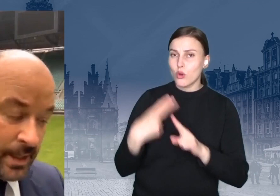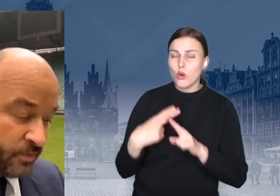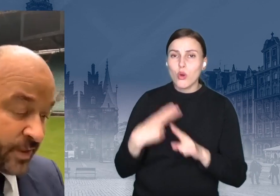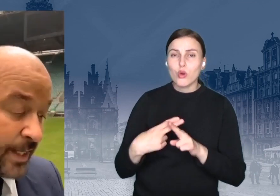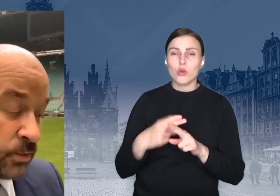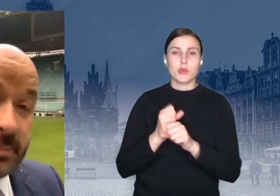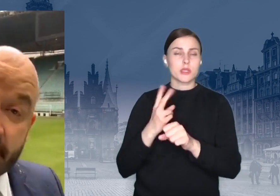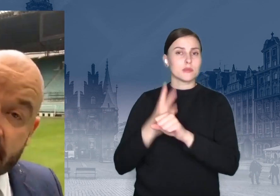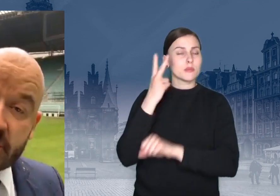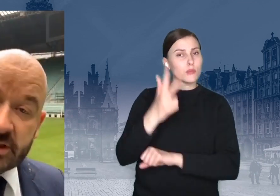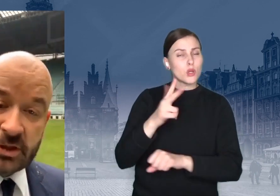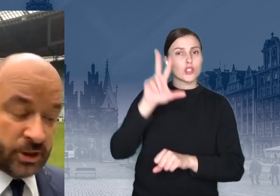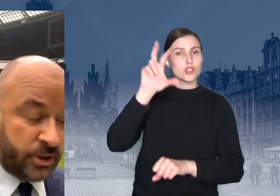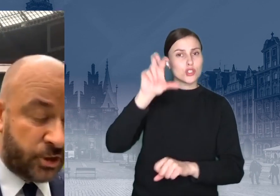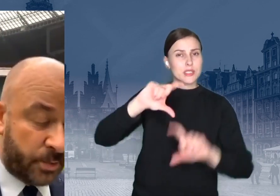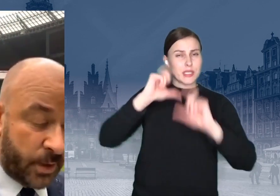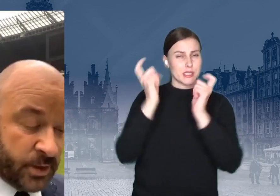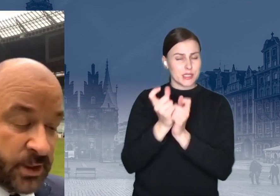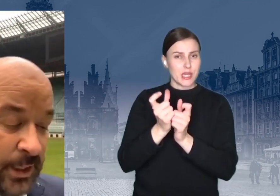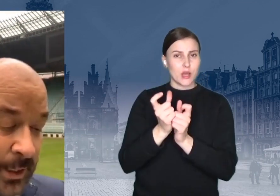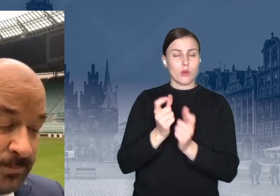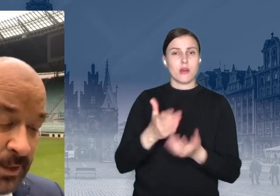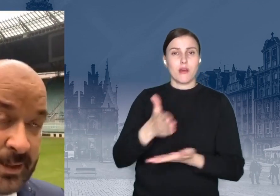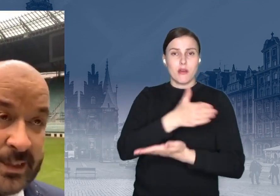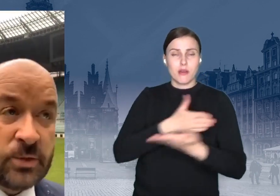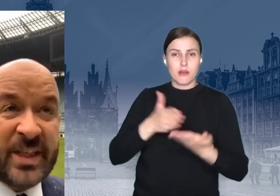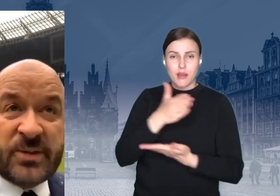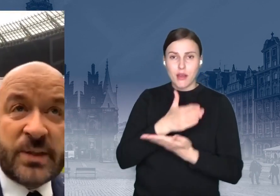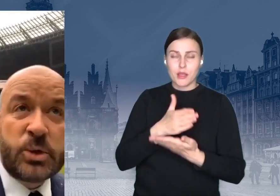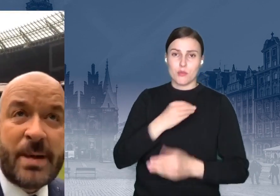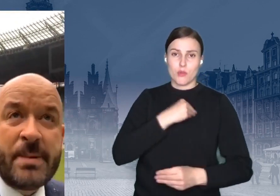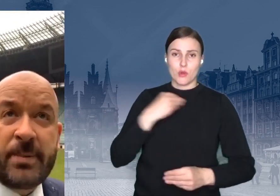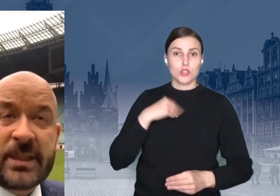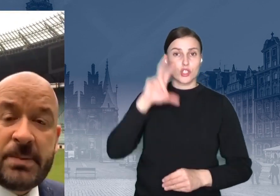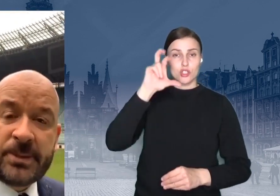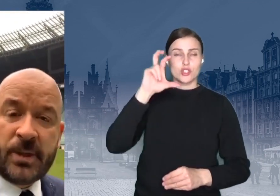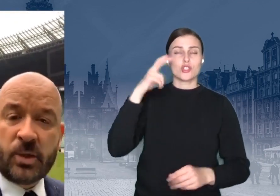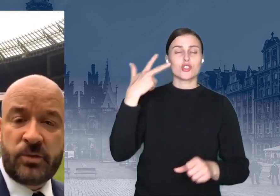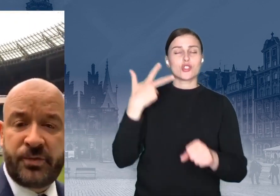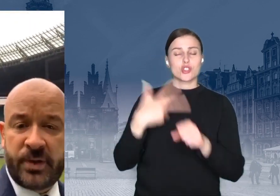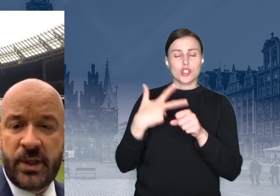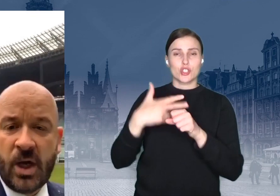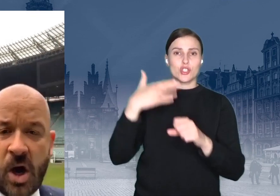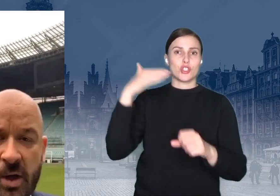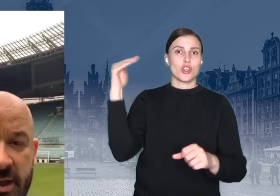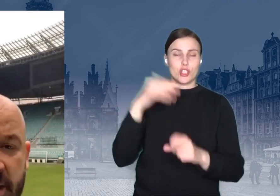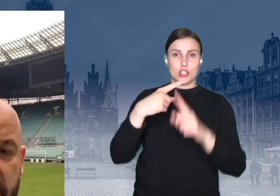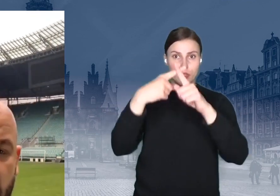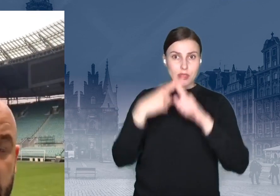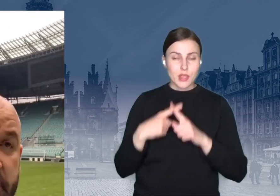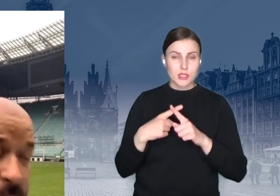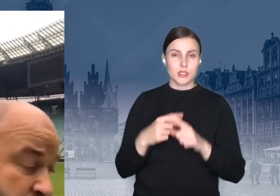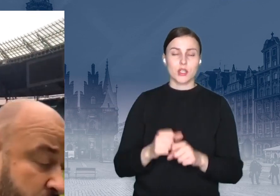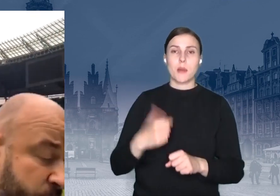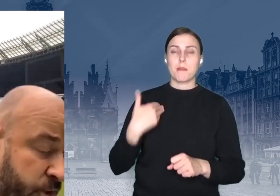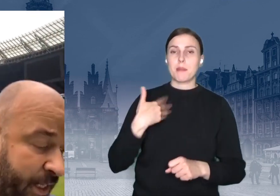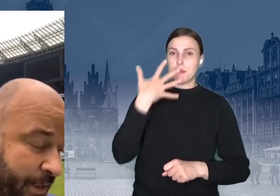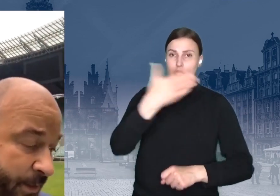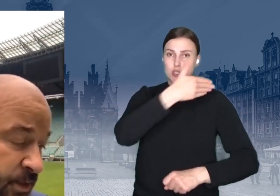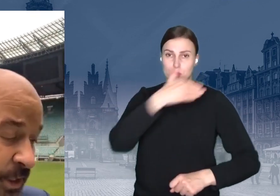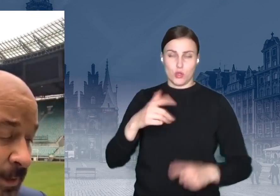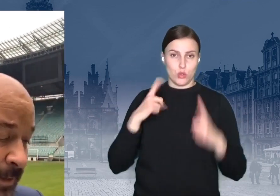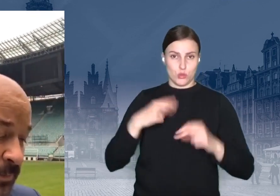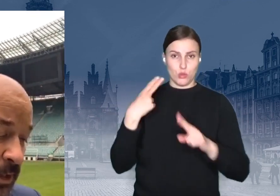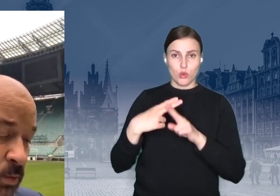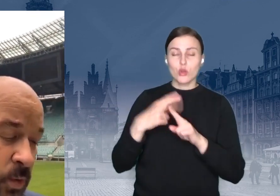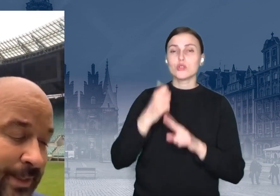300 w kraju, no i ponad 30 tysięcy zrobionych testów. Na świecie już mamy ponad 5 milionów chorych osób. Zobaczymy, jak to